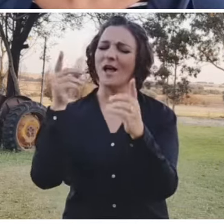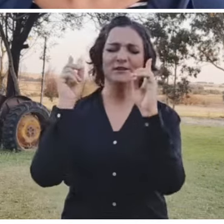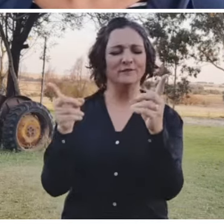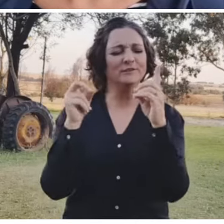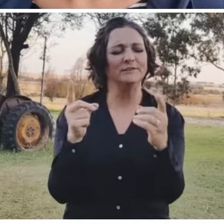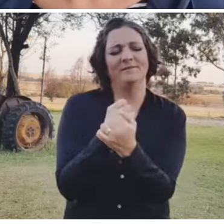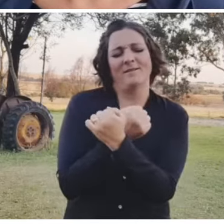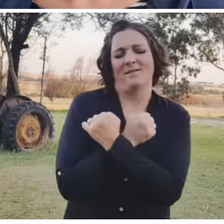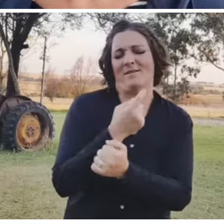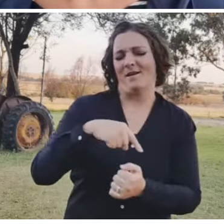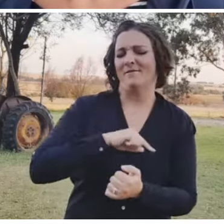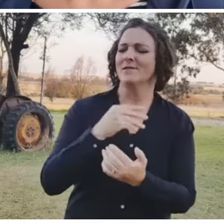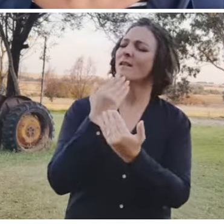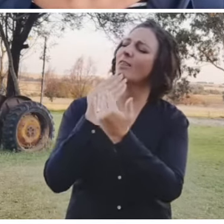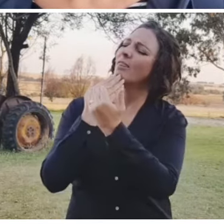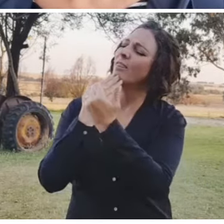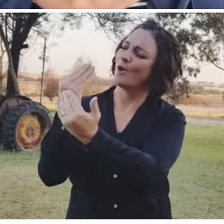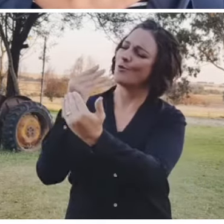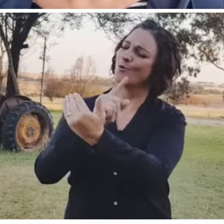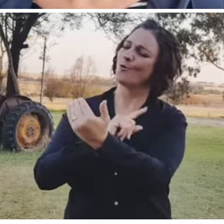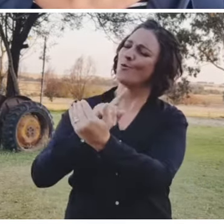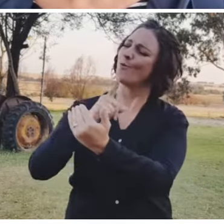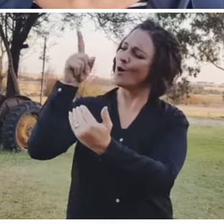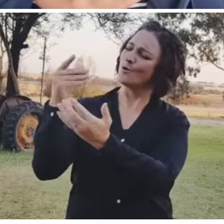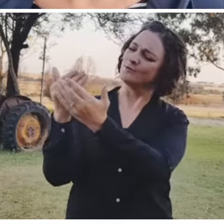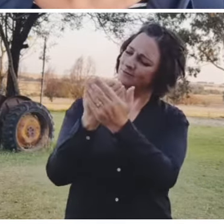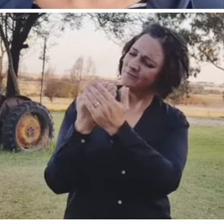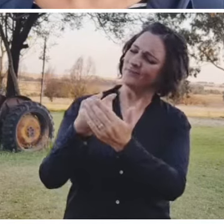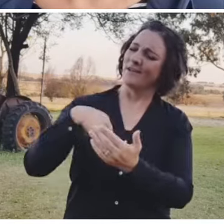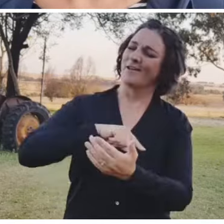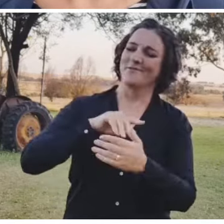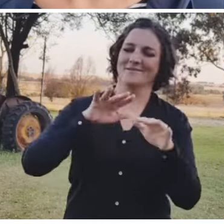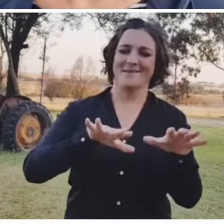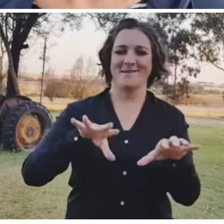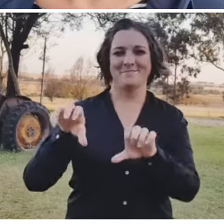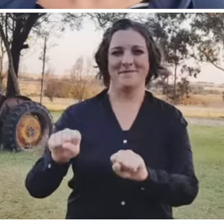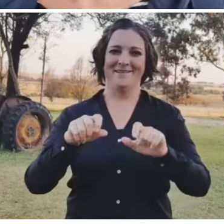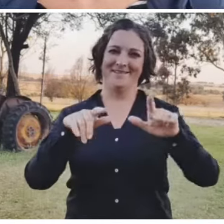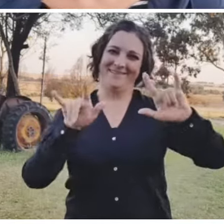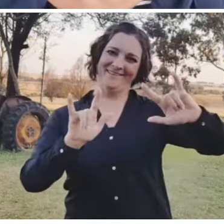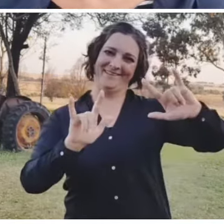wat ons lief het. En dankie, dat hy vir ons goed is. Amen. *** ***